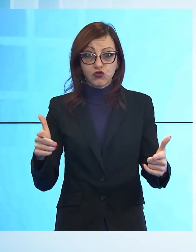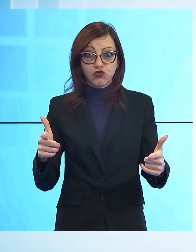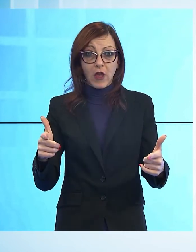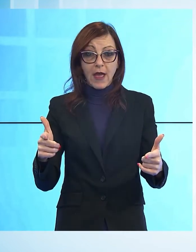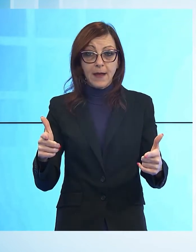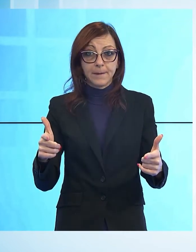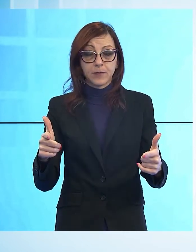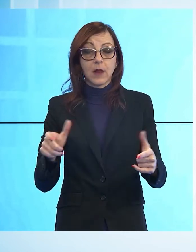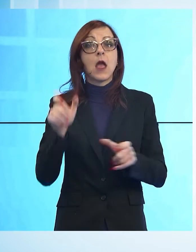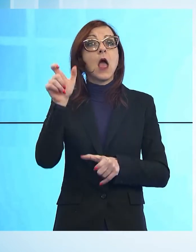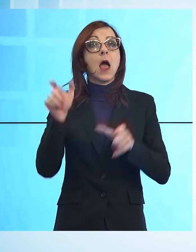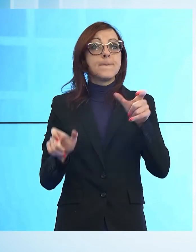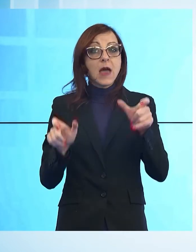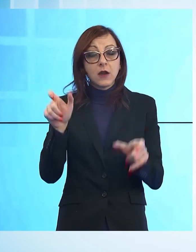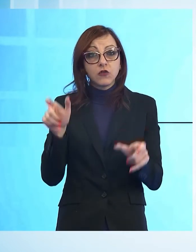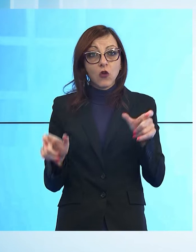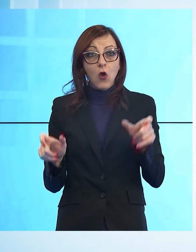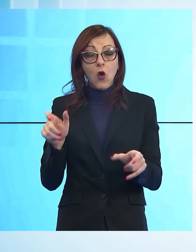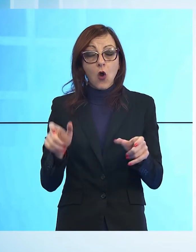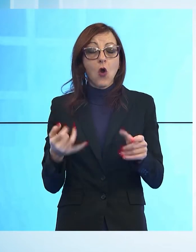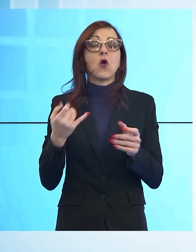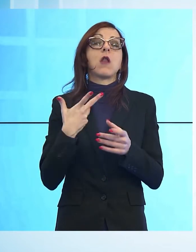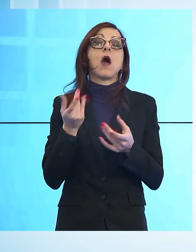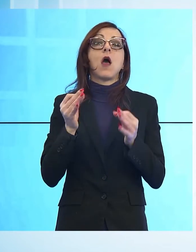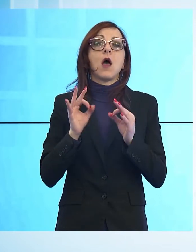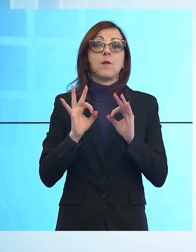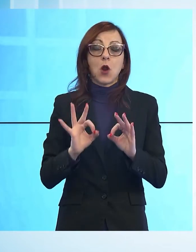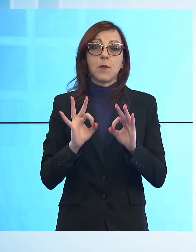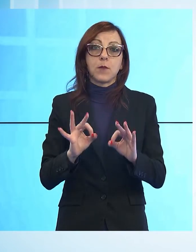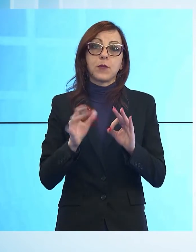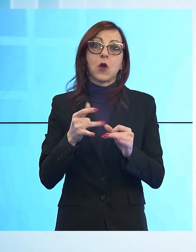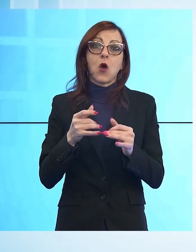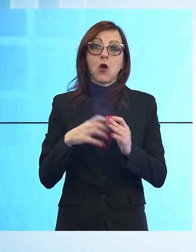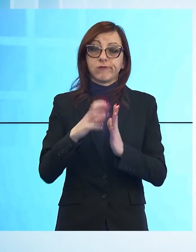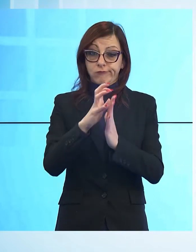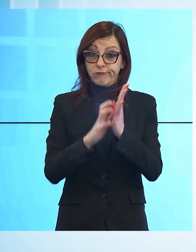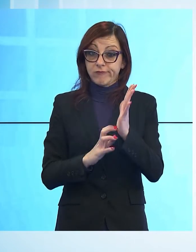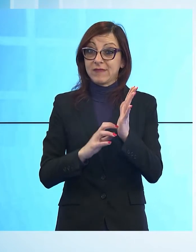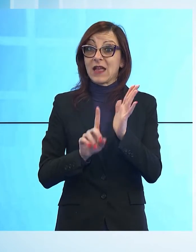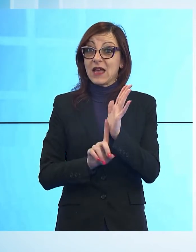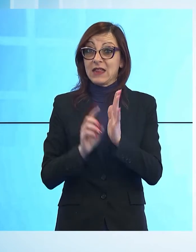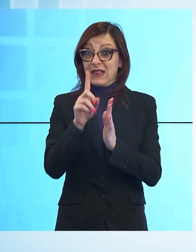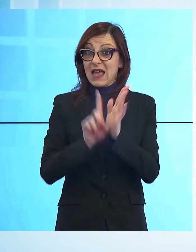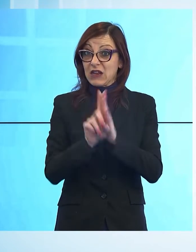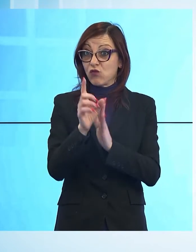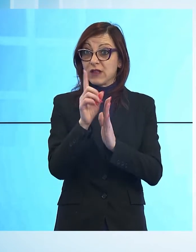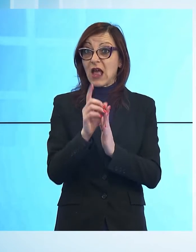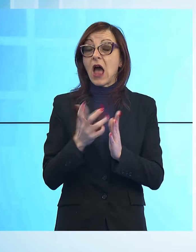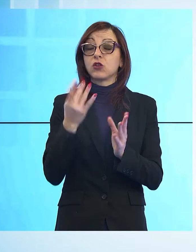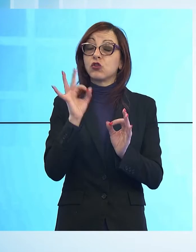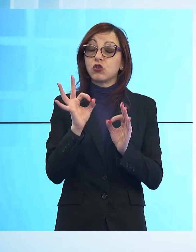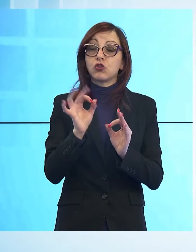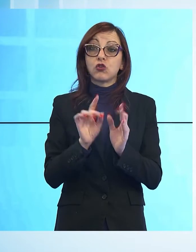competenti la certificazione di fine isolamento sanitario da Covid, il referto del test è valido a tutti gli effetti come